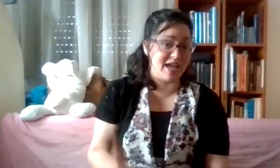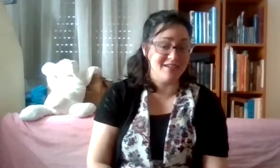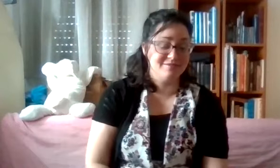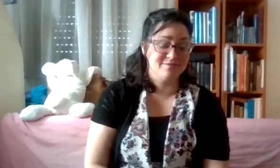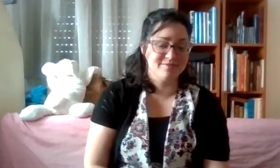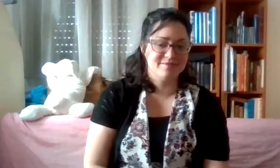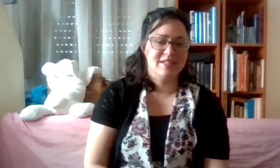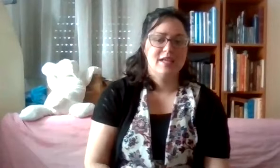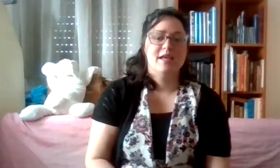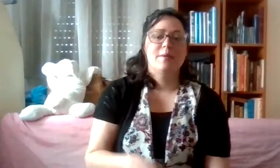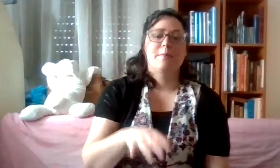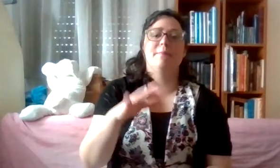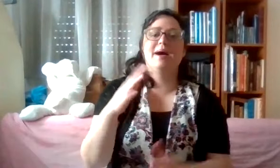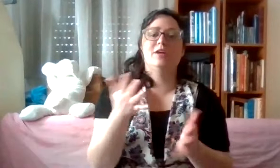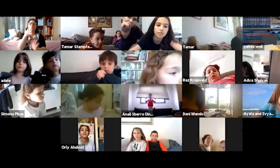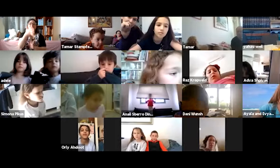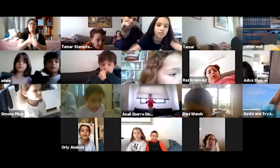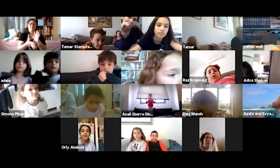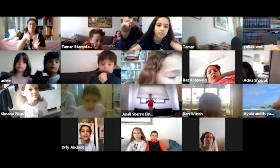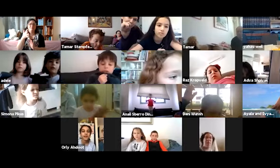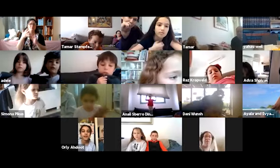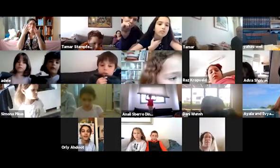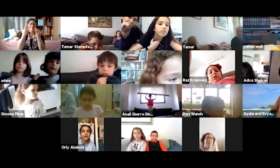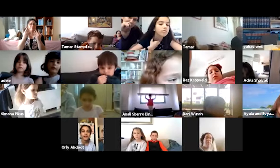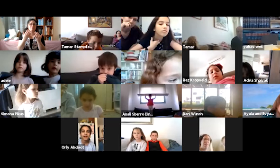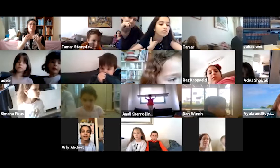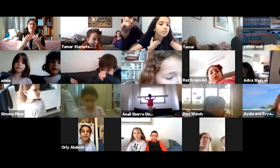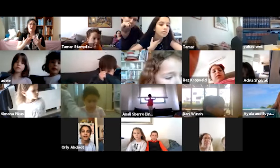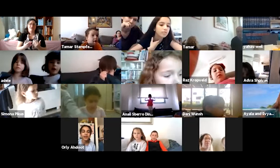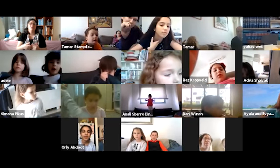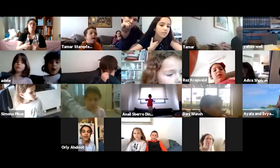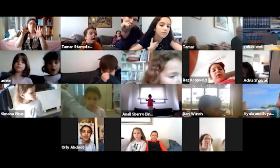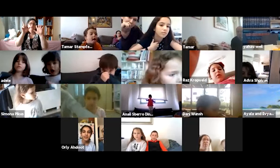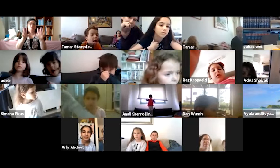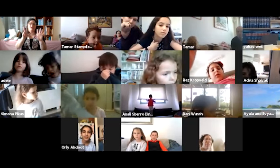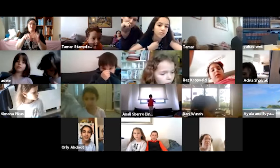מה אנחנו מסמנים במספר שמונה?